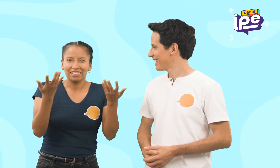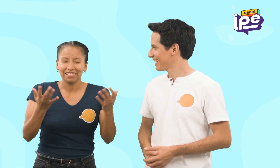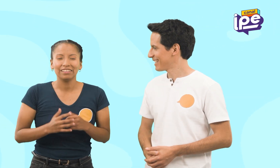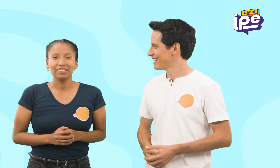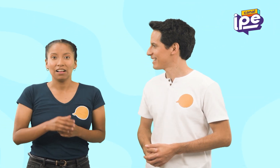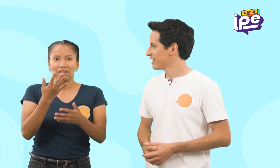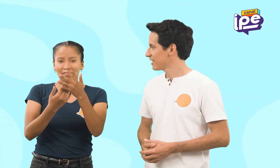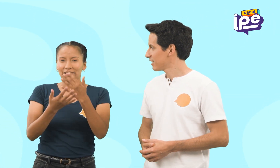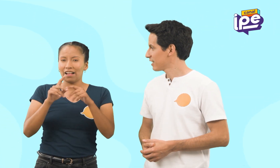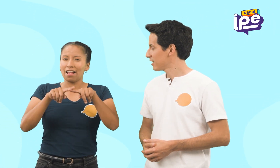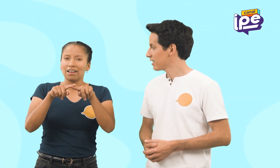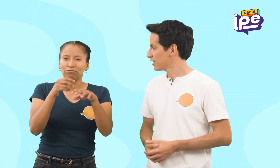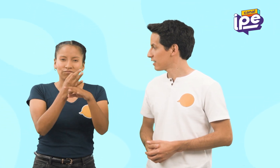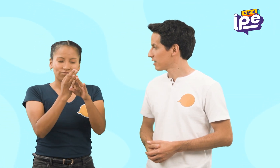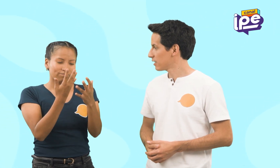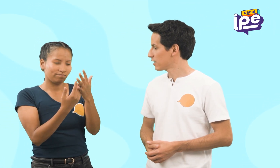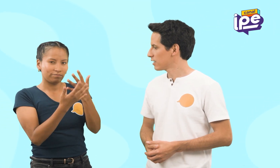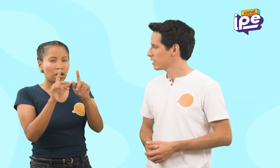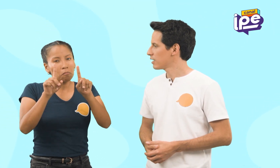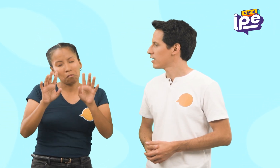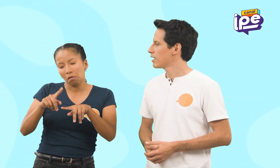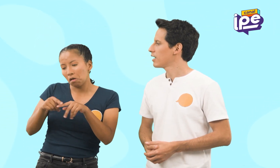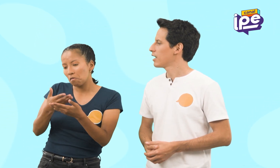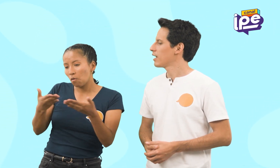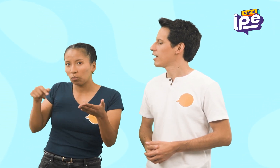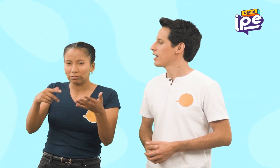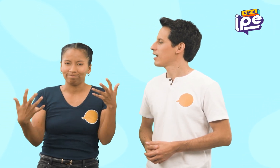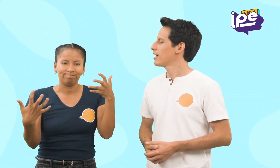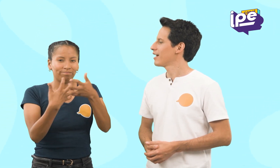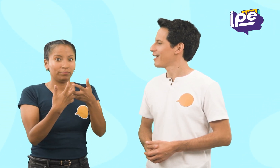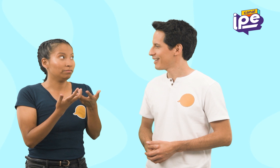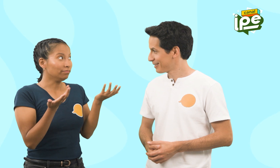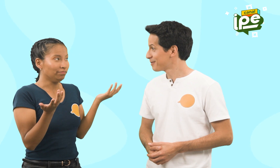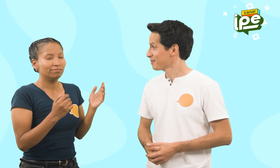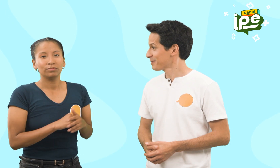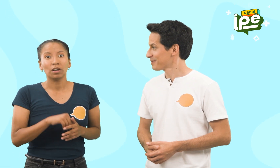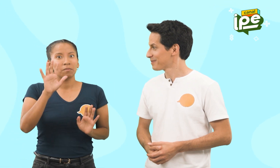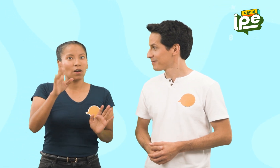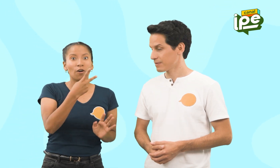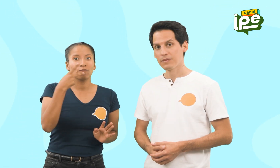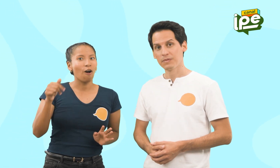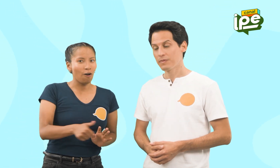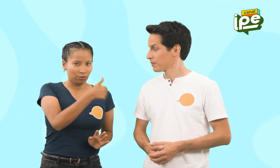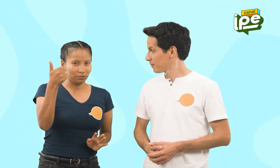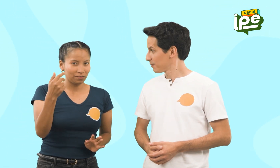Así es. La forma de las manos cambia según el objeto. Veamos otros verbos.